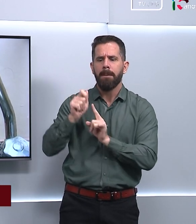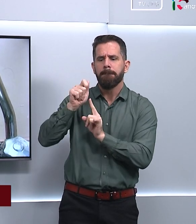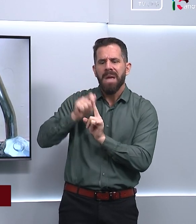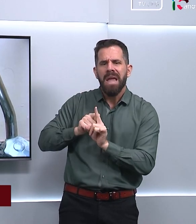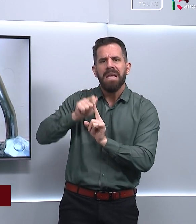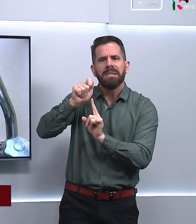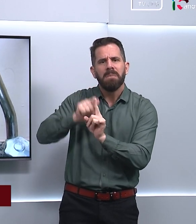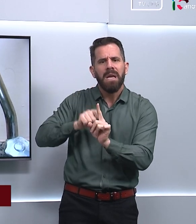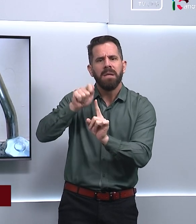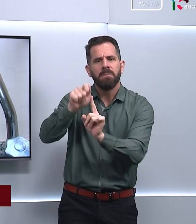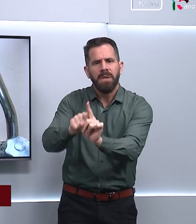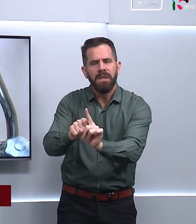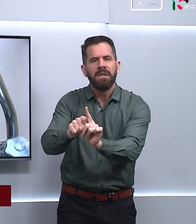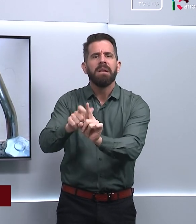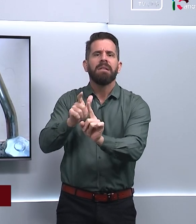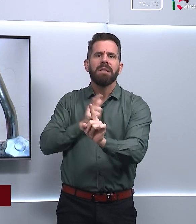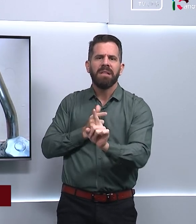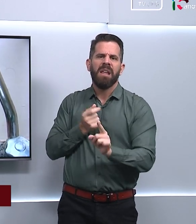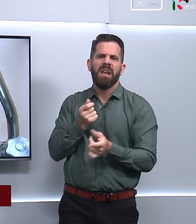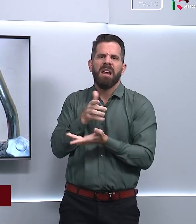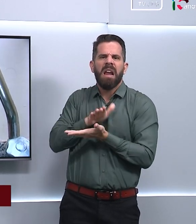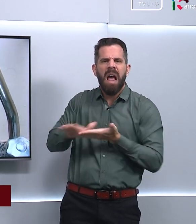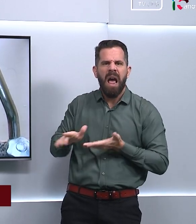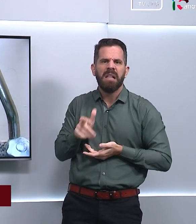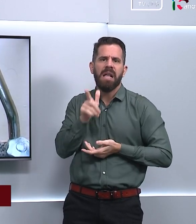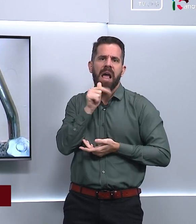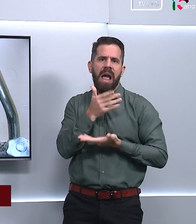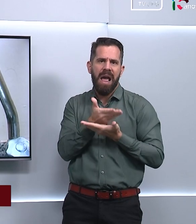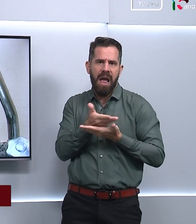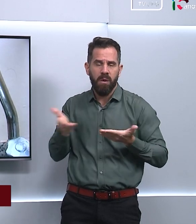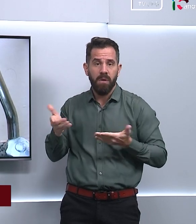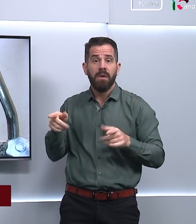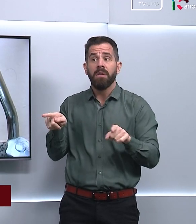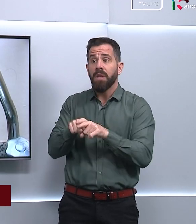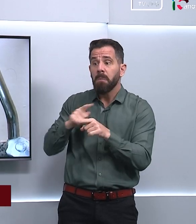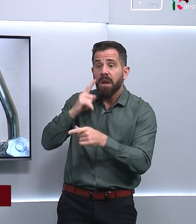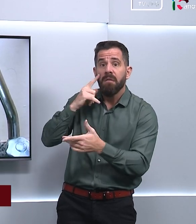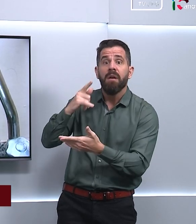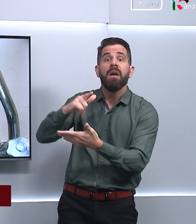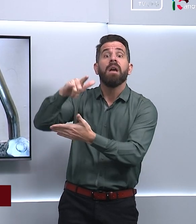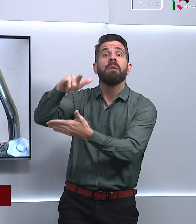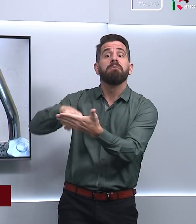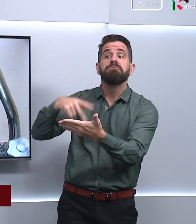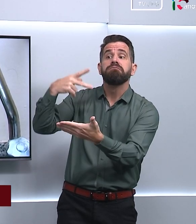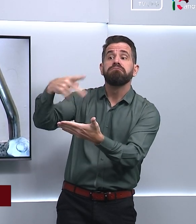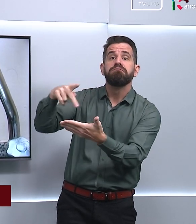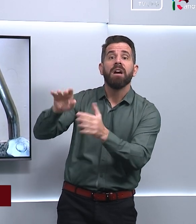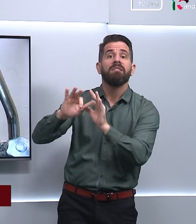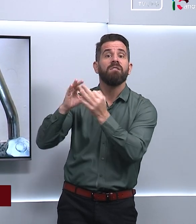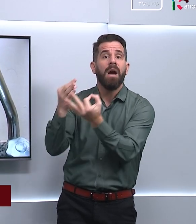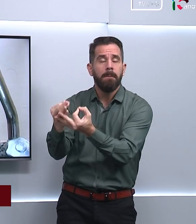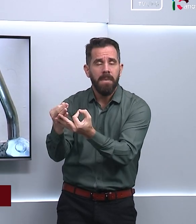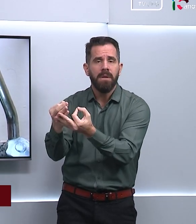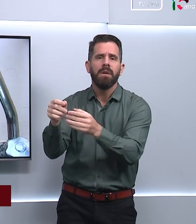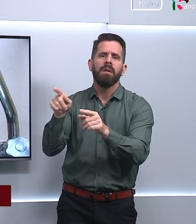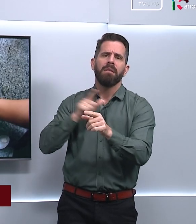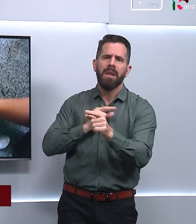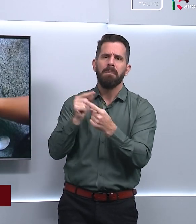de até 20 metros cúbicos e é aplicado sobre os valores da tarifa de água, coleta,